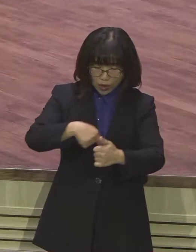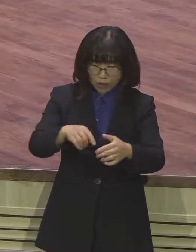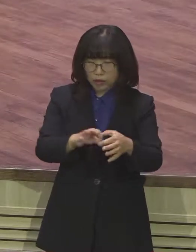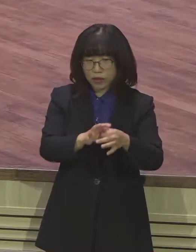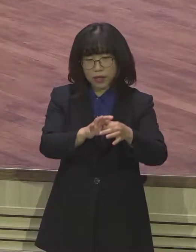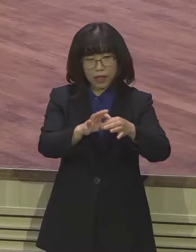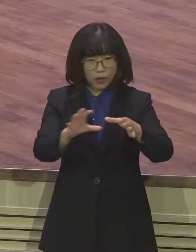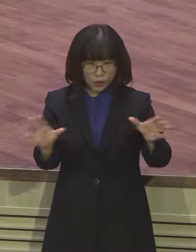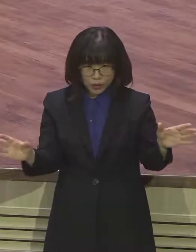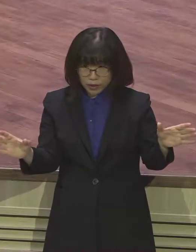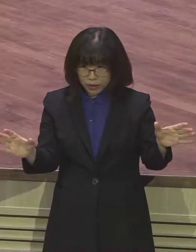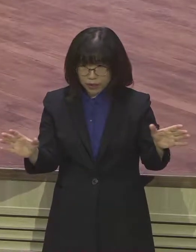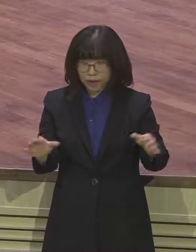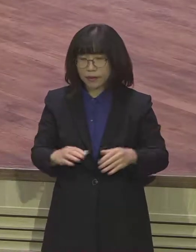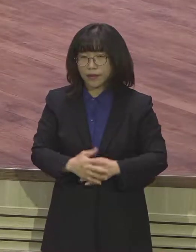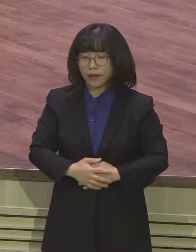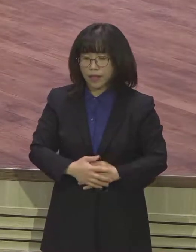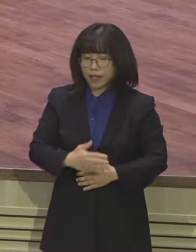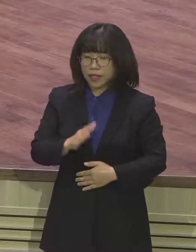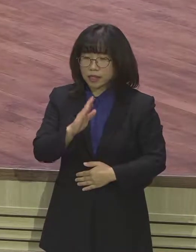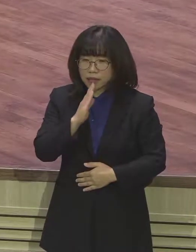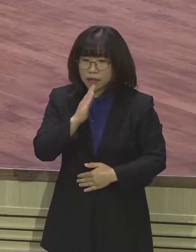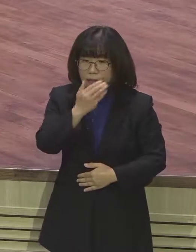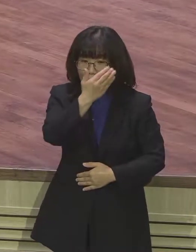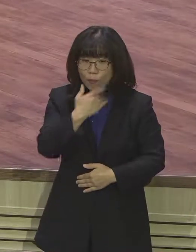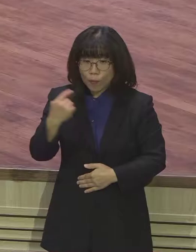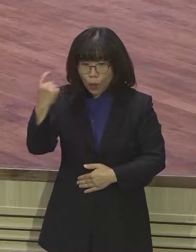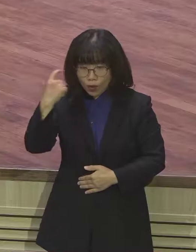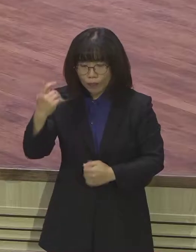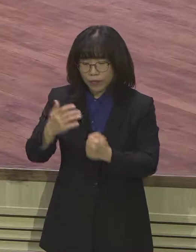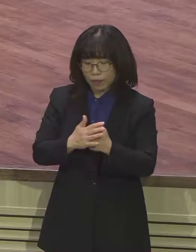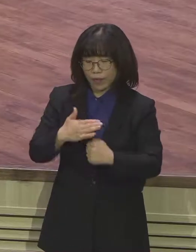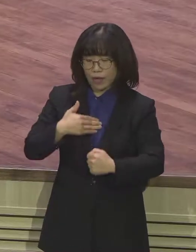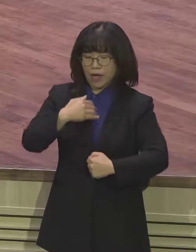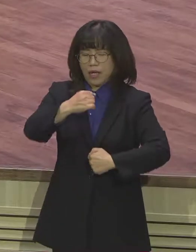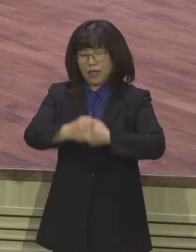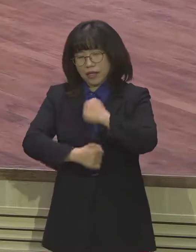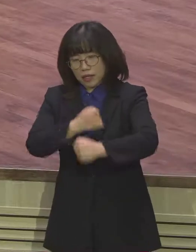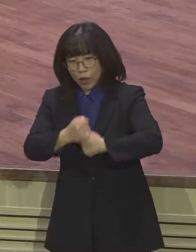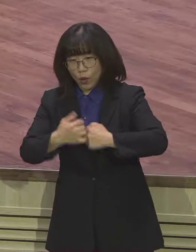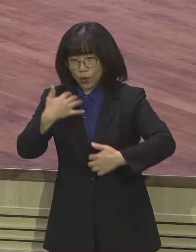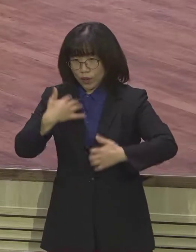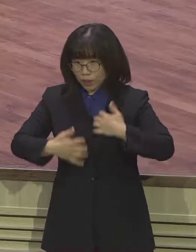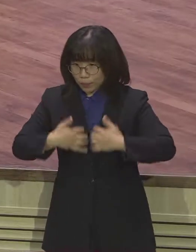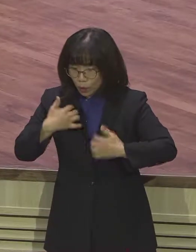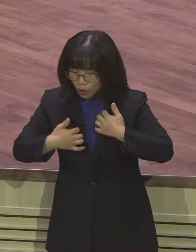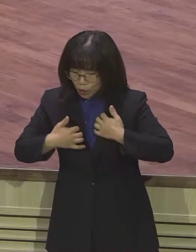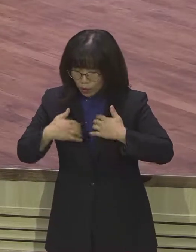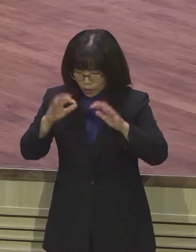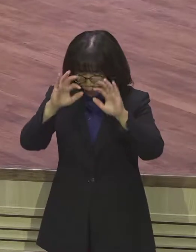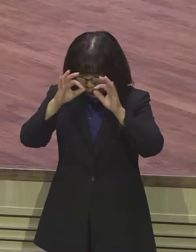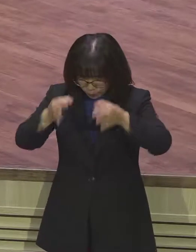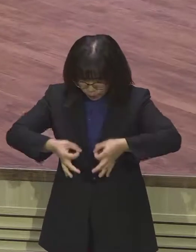상황에 있다 하더라도 복음은 매이지 않은 참 자유임을 깨닫고 여러분들의 기쁨의 수치를 한번 점검해 보시기를 바랍니다.